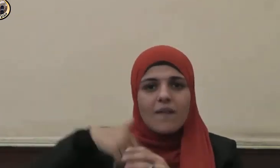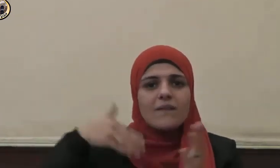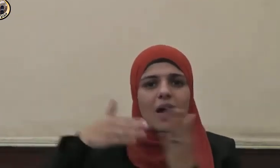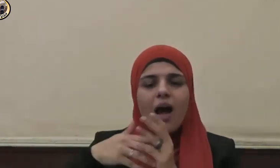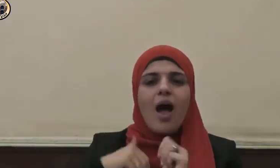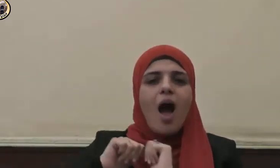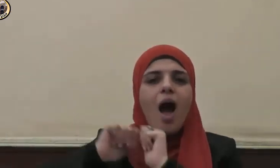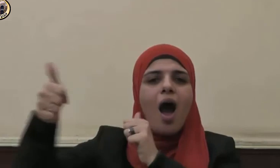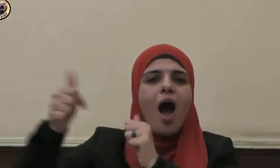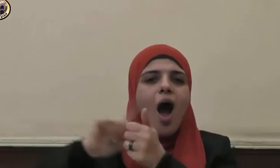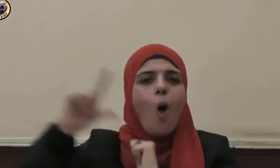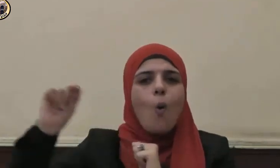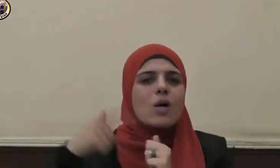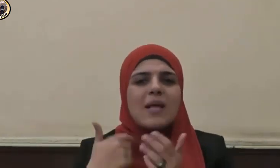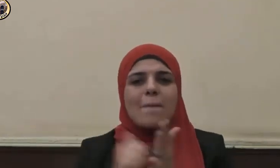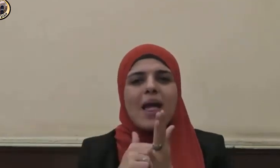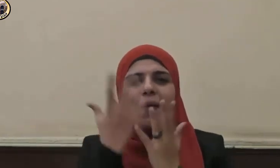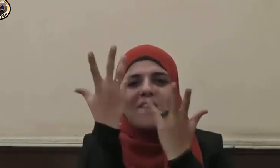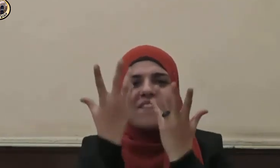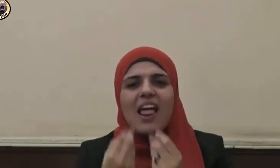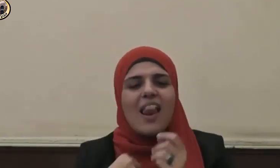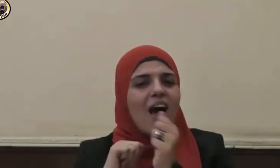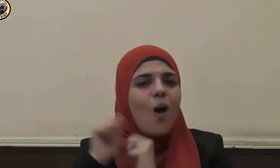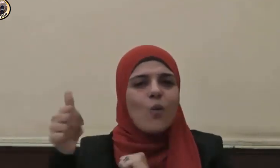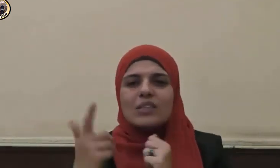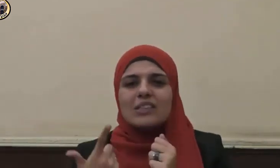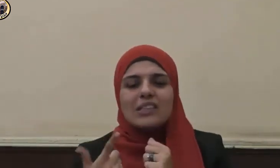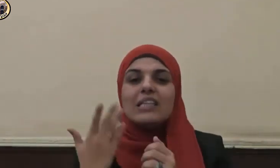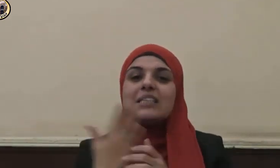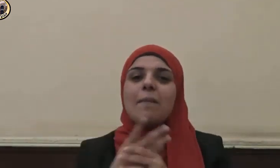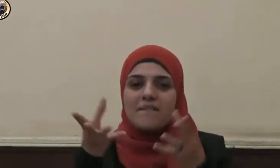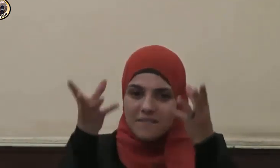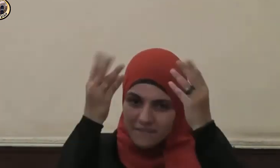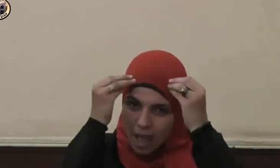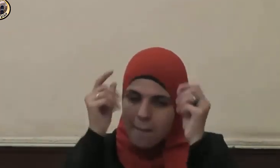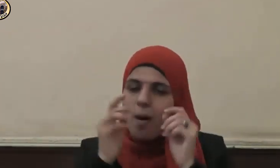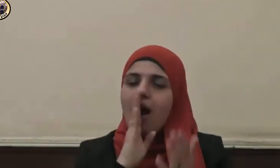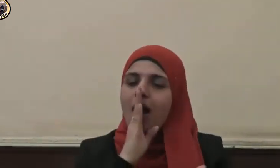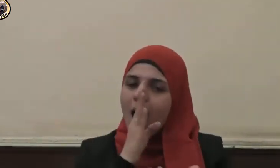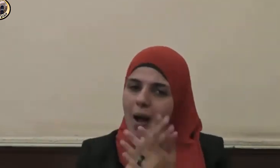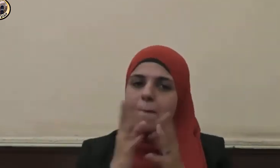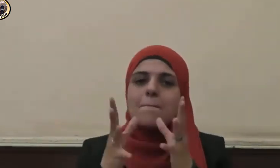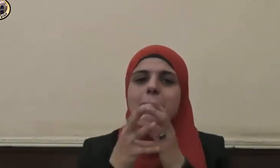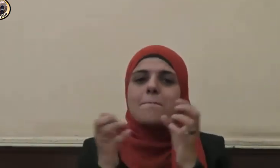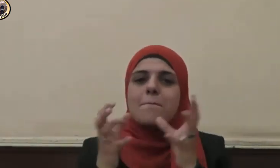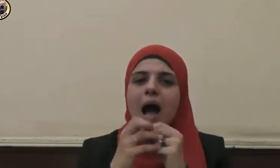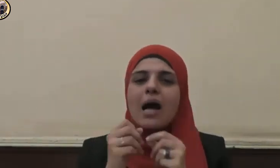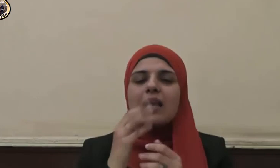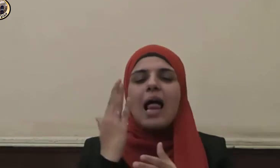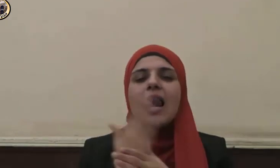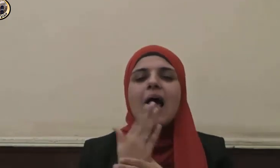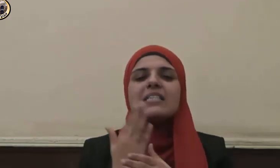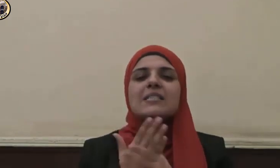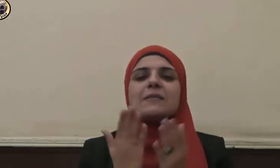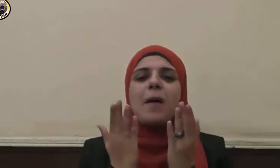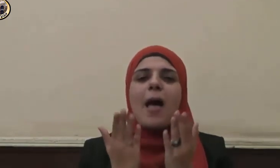الليل وهذا فهم حقيقي لمعنى الأخذ بالأسباب الذي